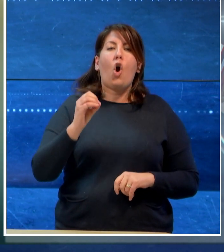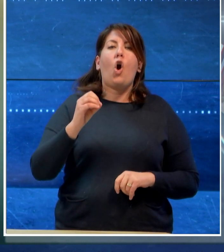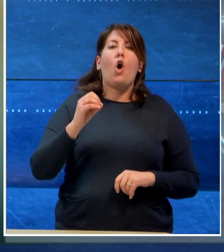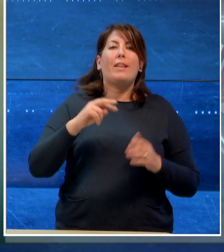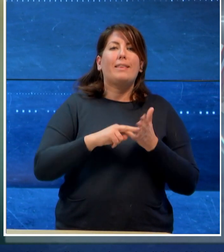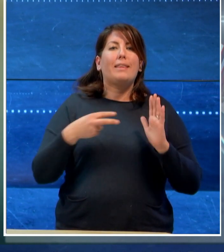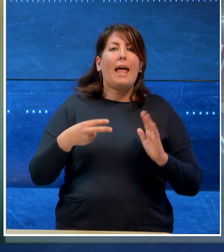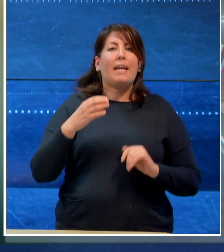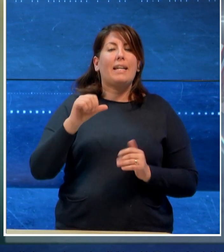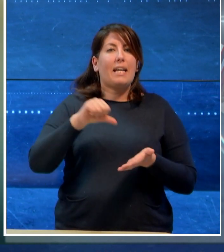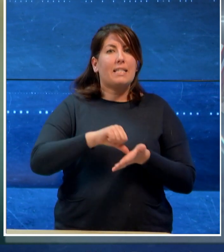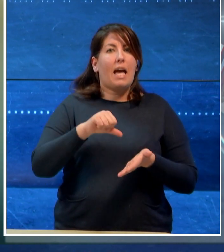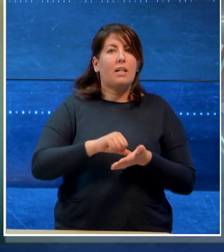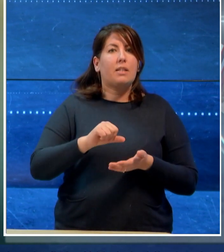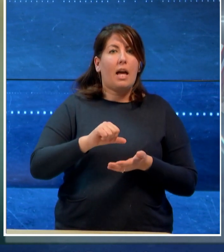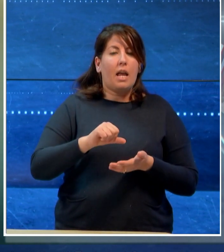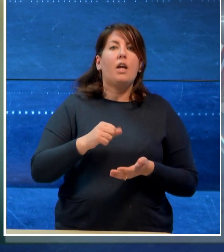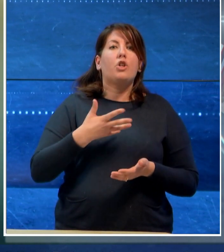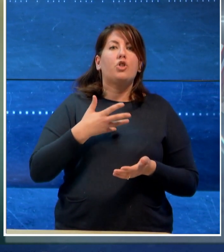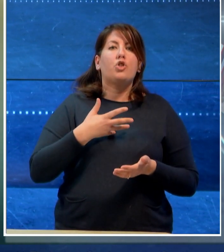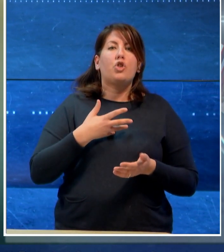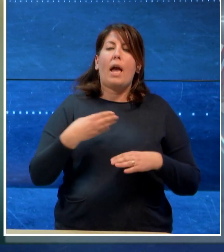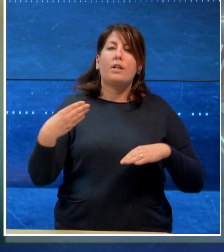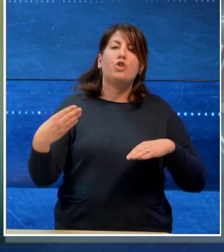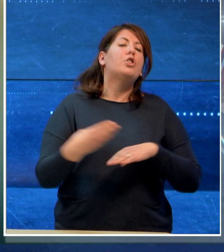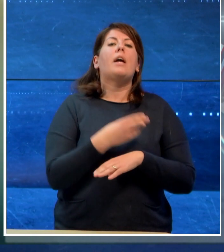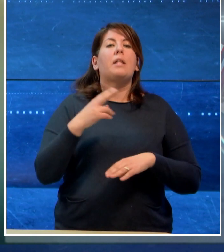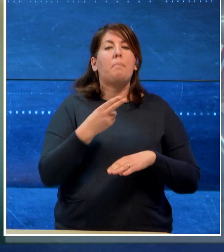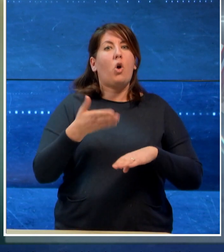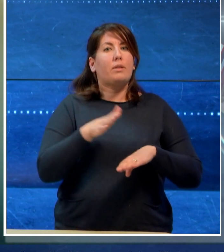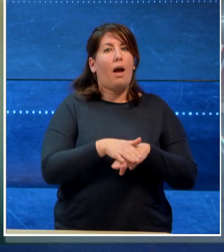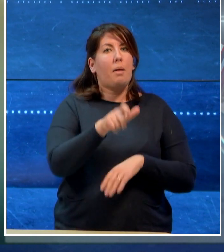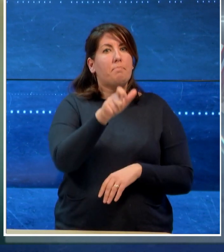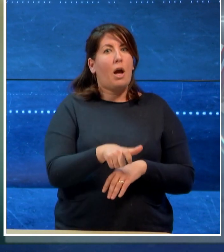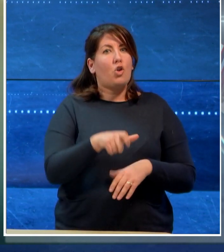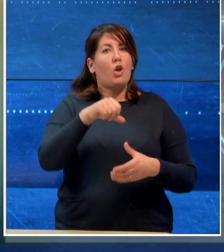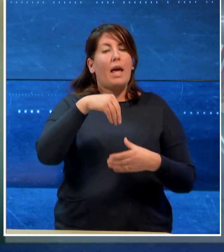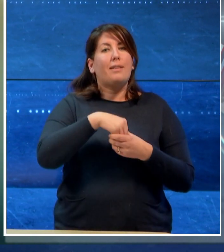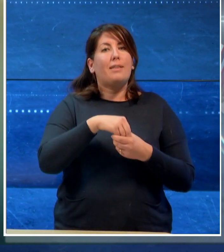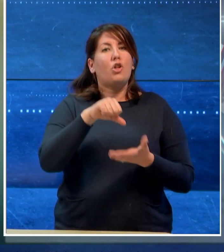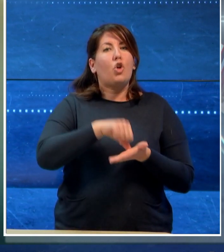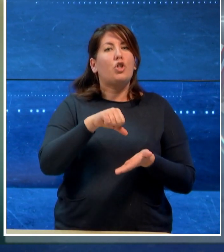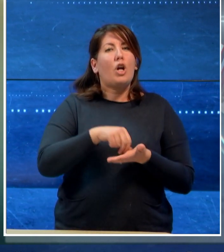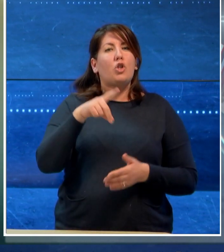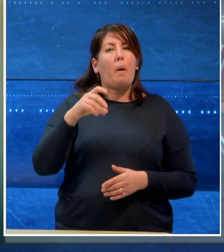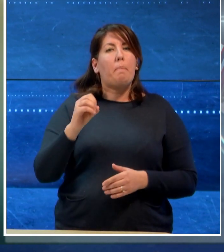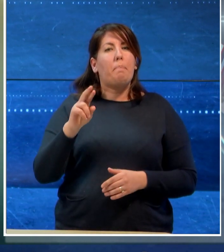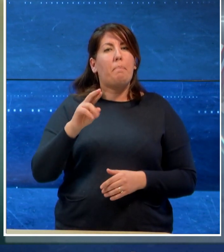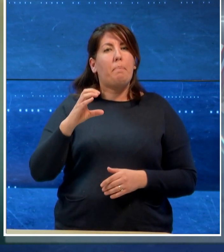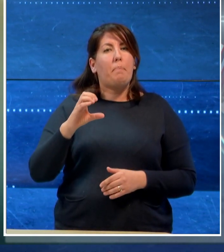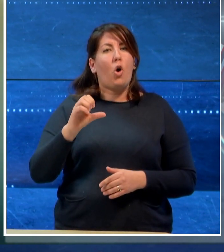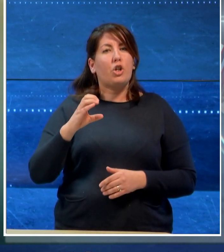'incidente mortale all'interno del centro prove della Porsche, costato la vita al driver